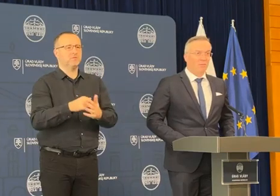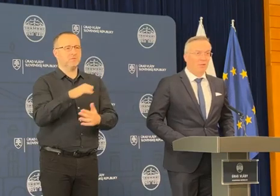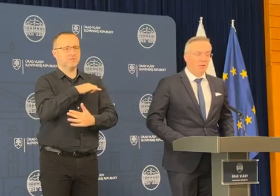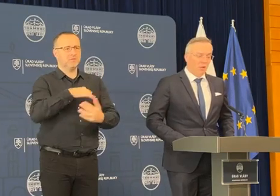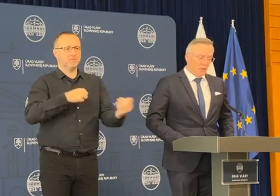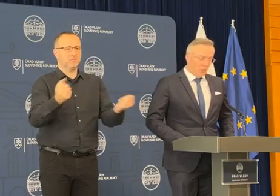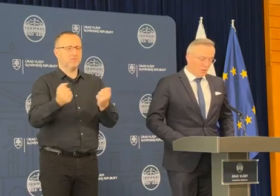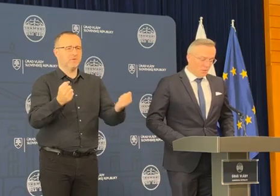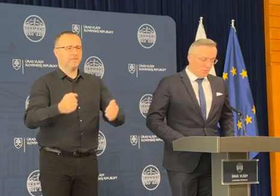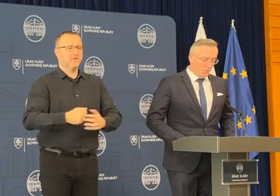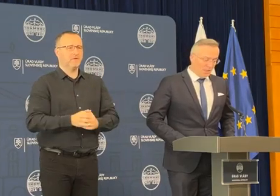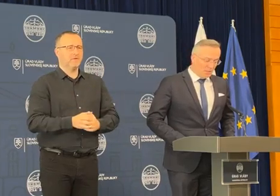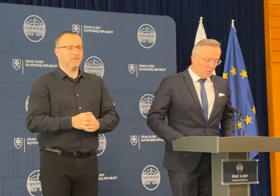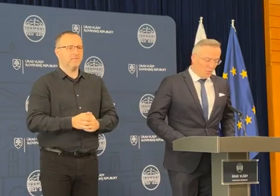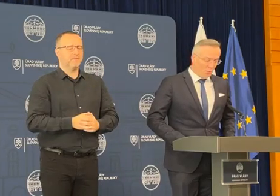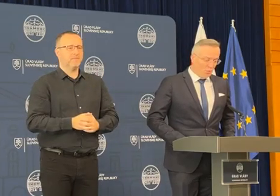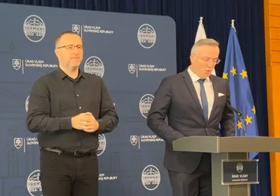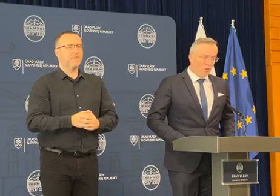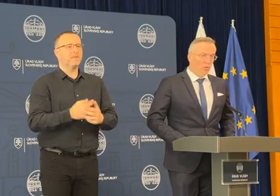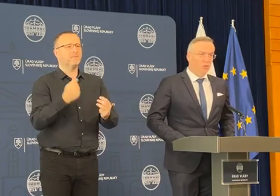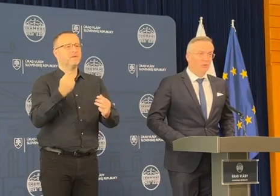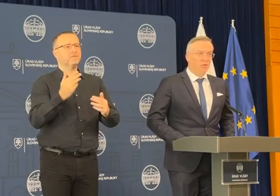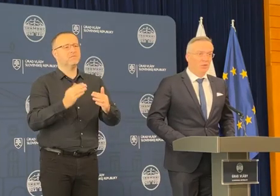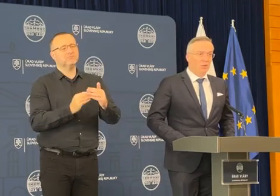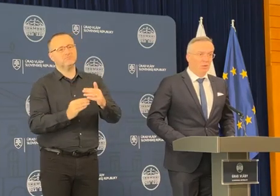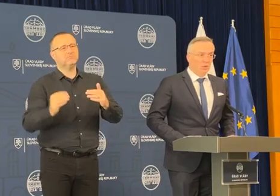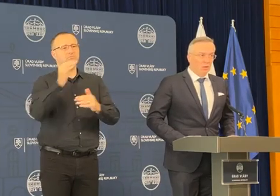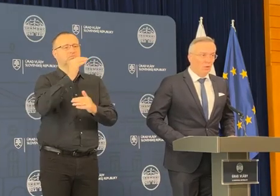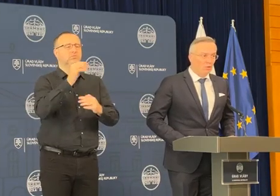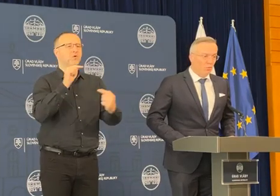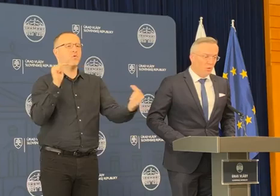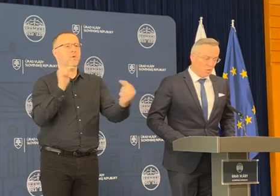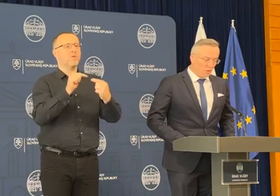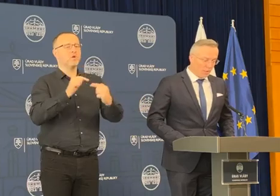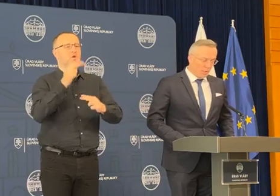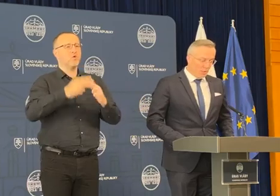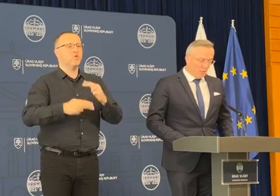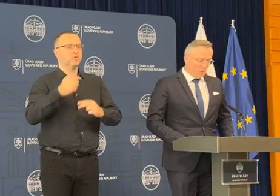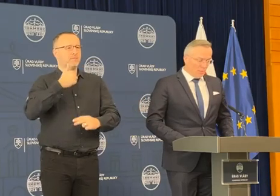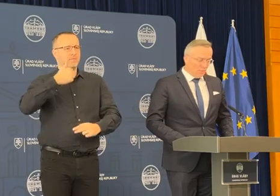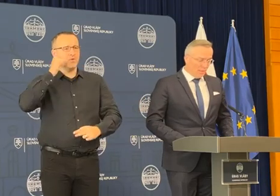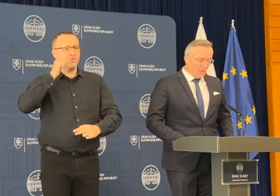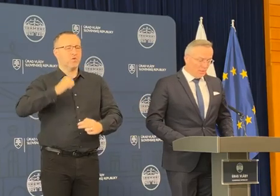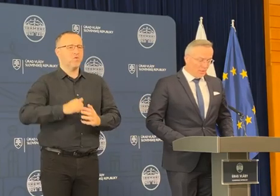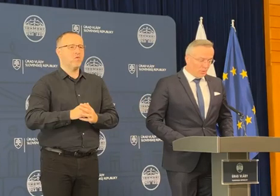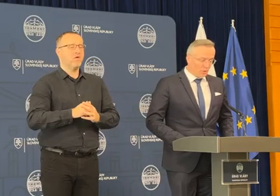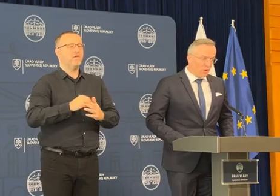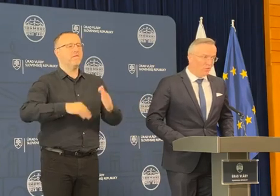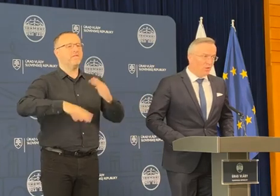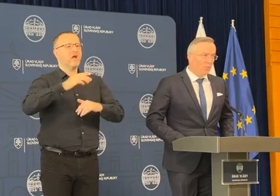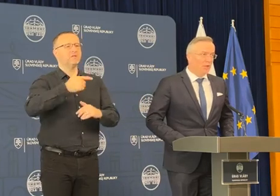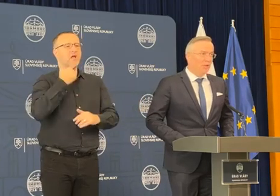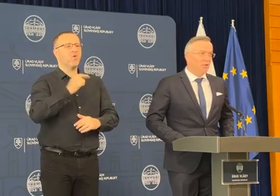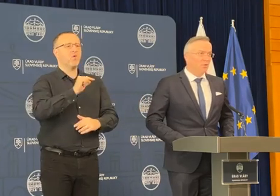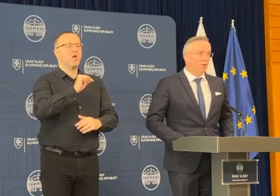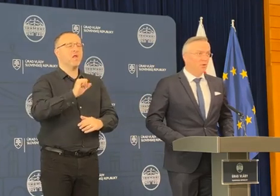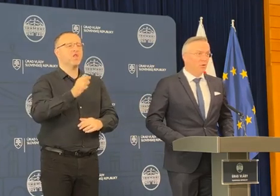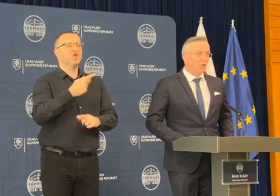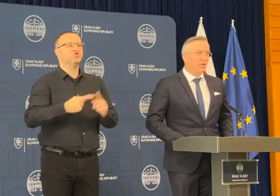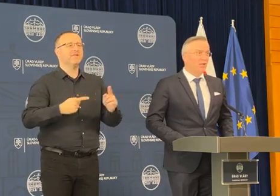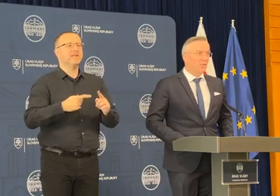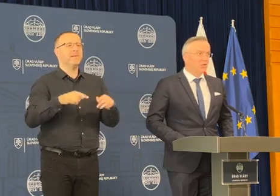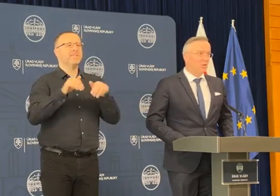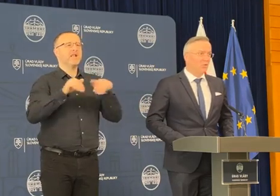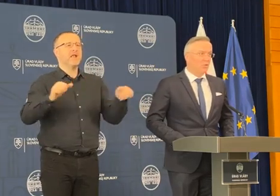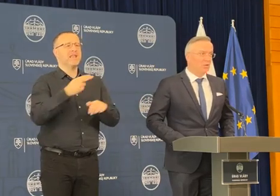samozprávam presahujú oproti koncu minulého roka viac ako trištvrte miliardy eur